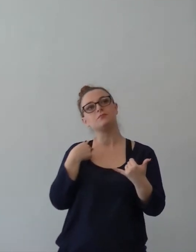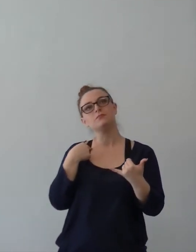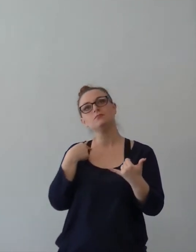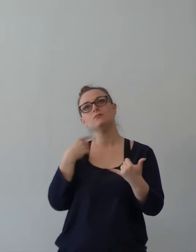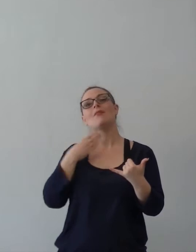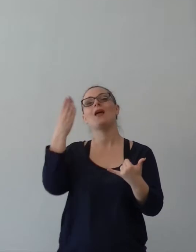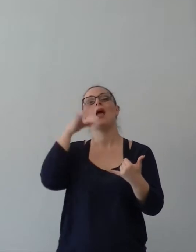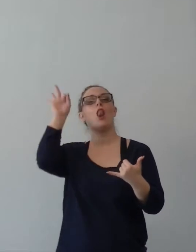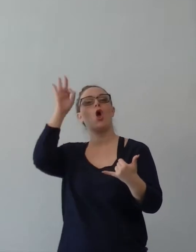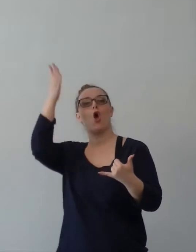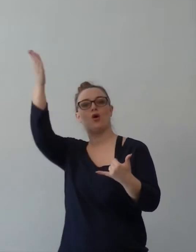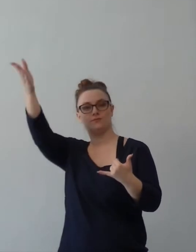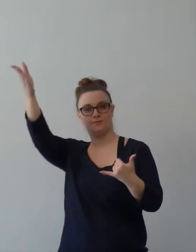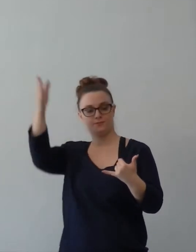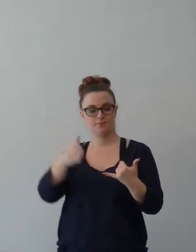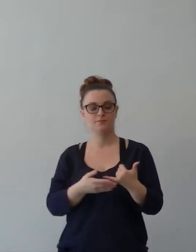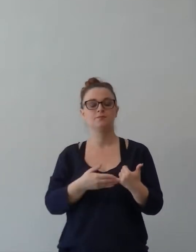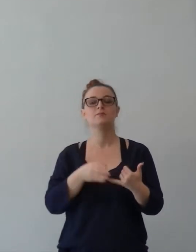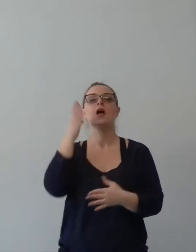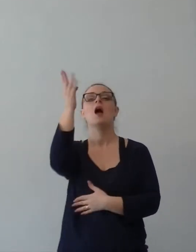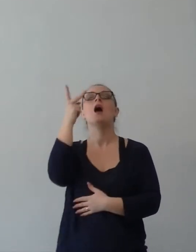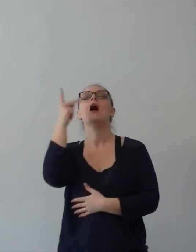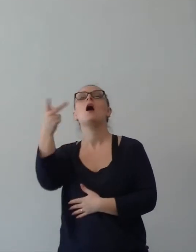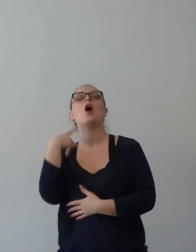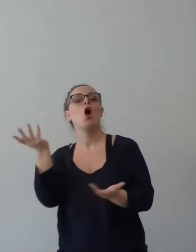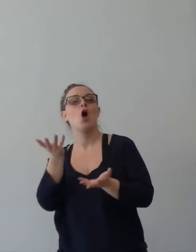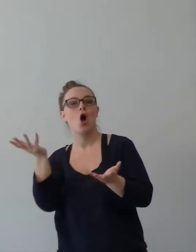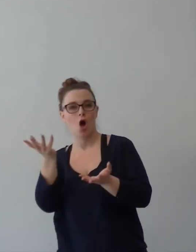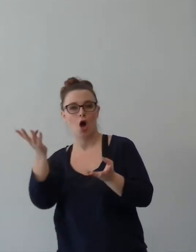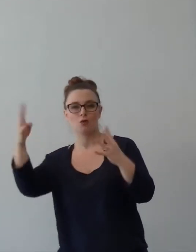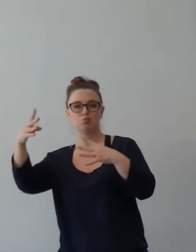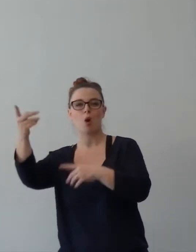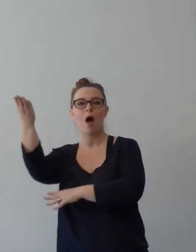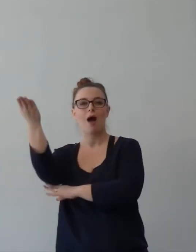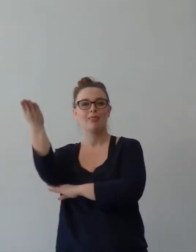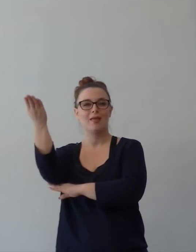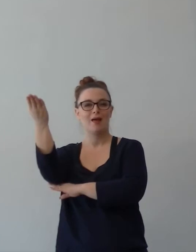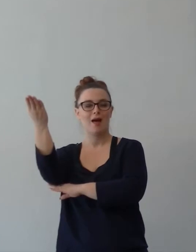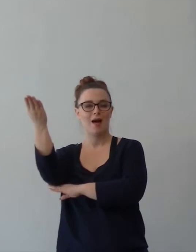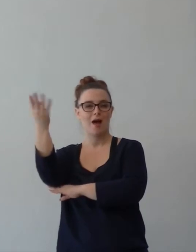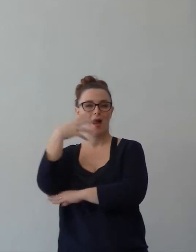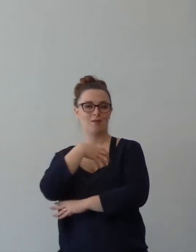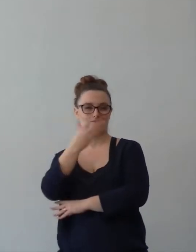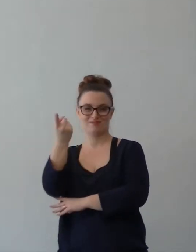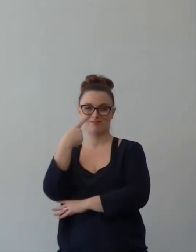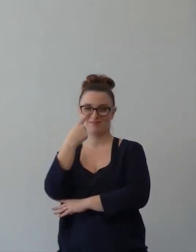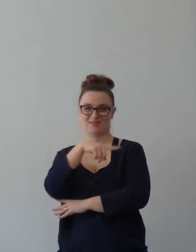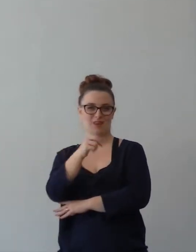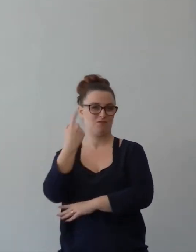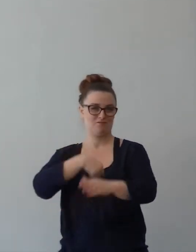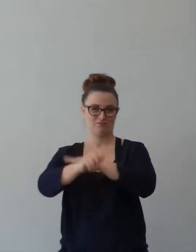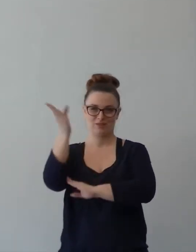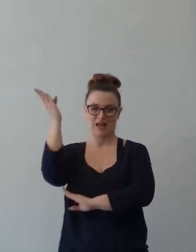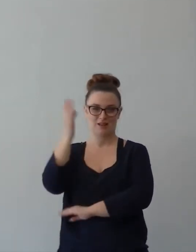Londra a vedere la partita della squadra del cuore del mio cognato in quest'anno. Ho